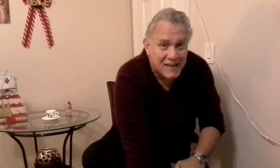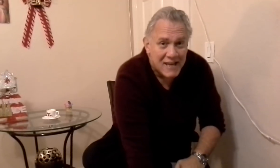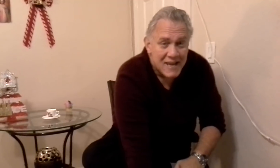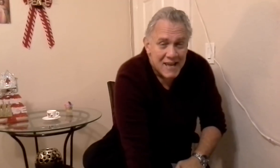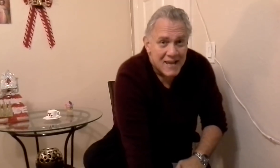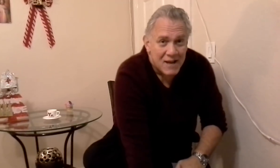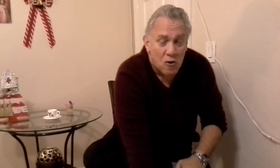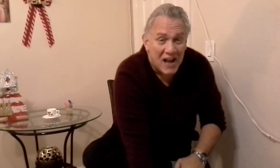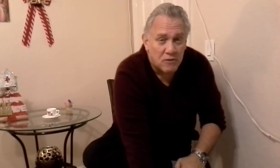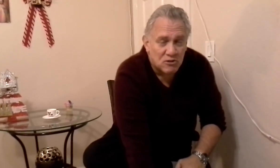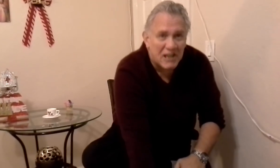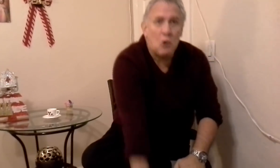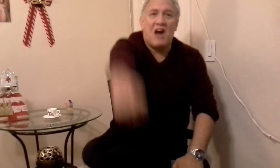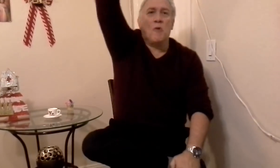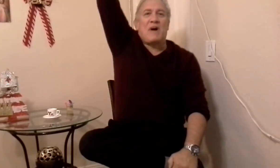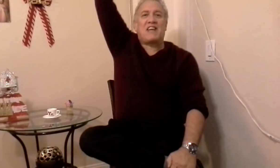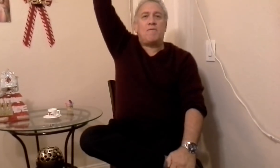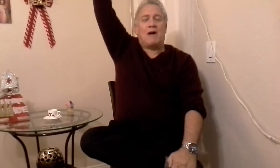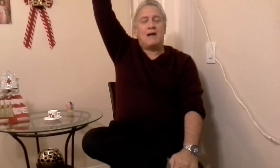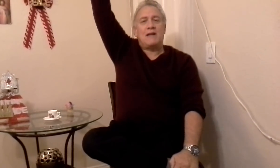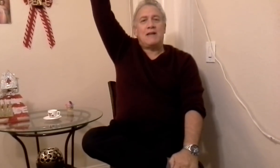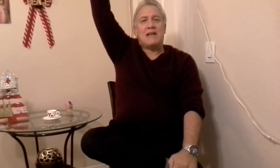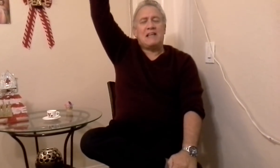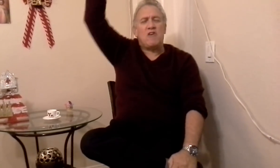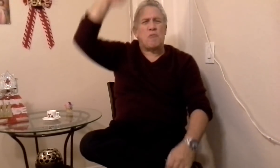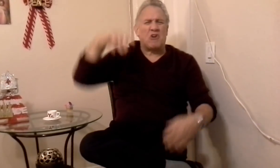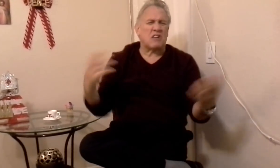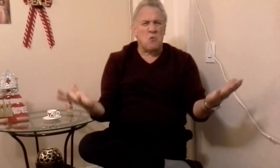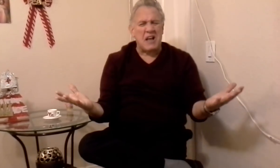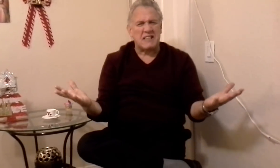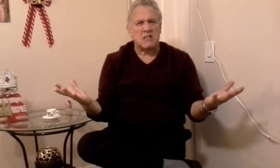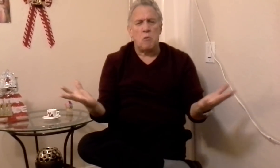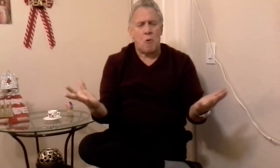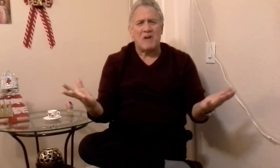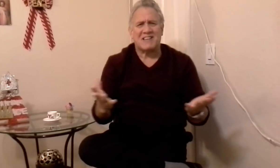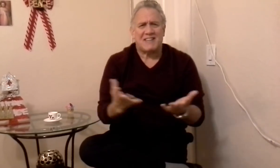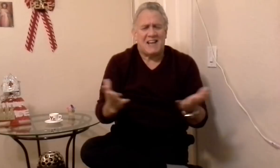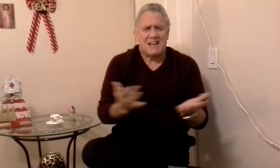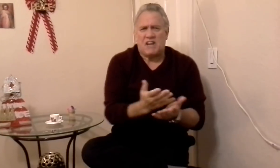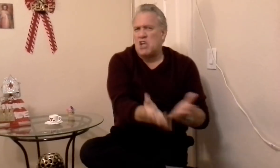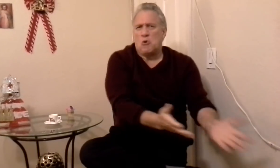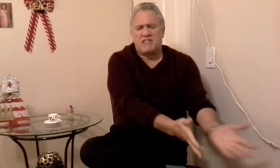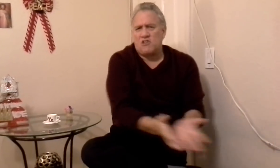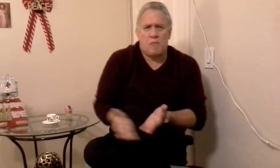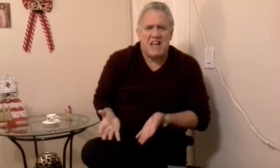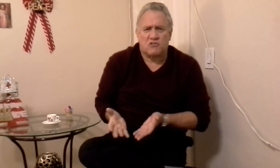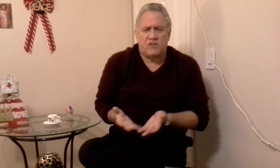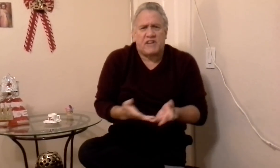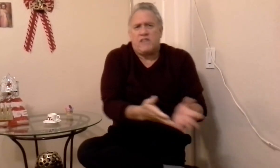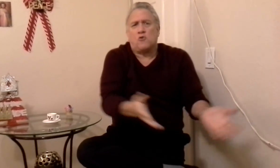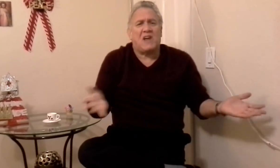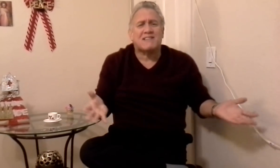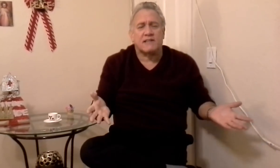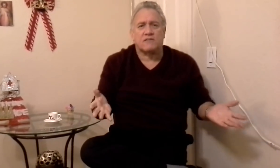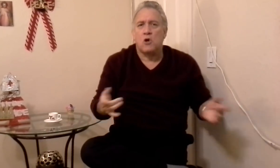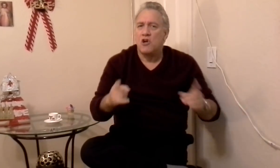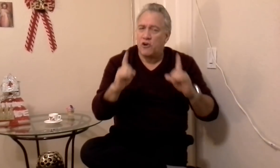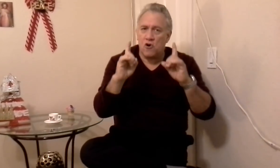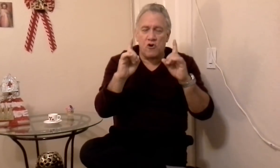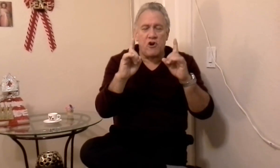ahogándose, y lo jaló para arriba, y le dijo, pero que tú haces, como me vas a ser rico haciéndome eso, ser ridiculeces, no, no,